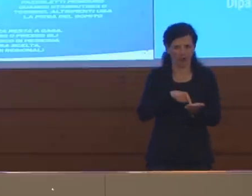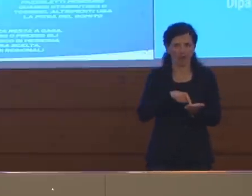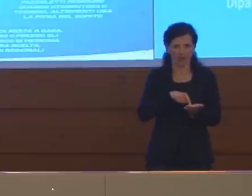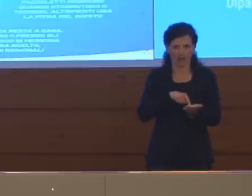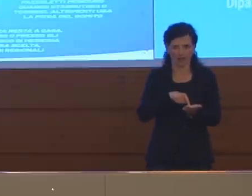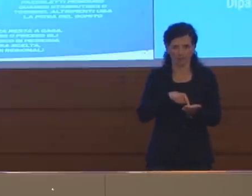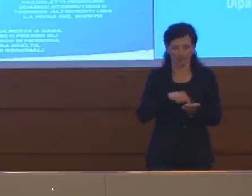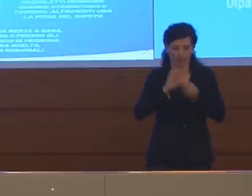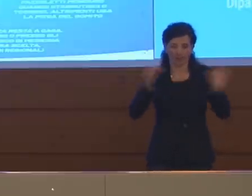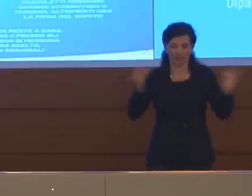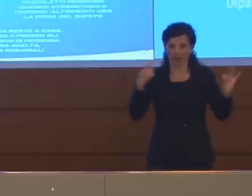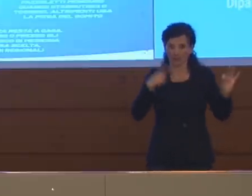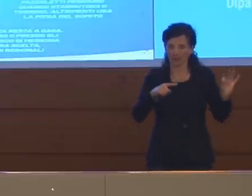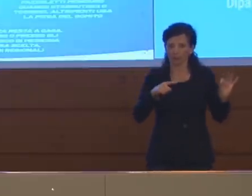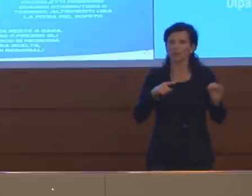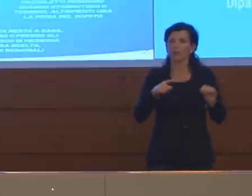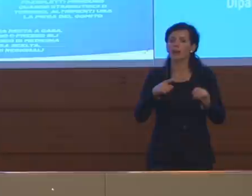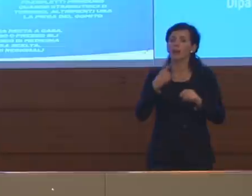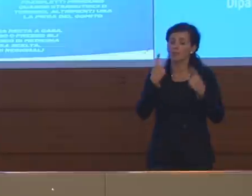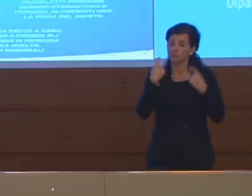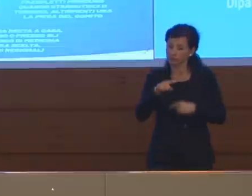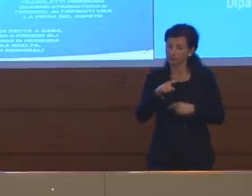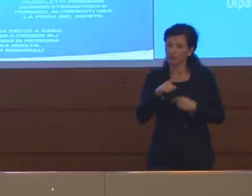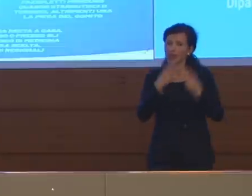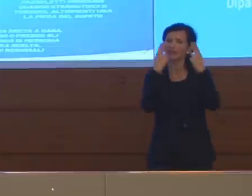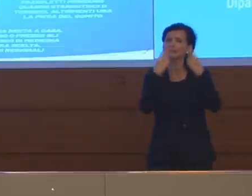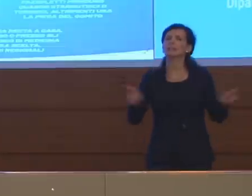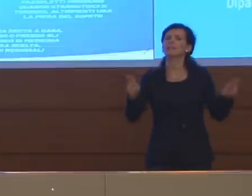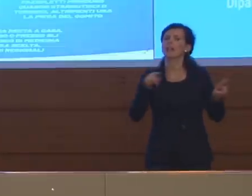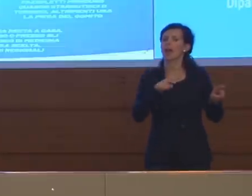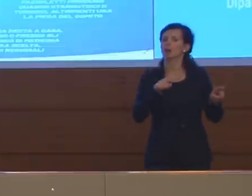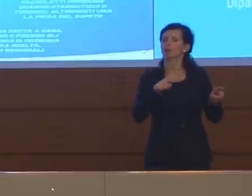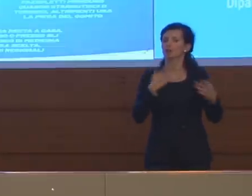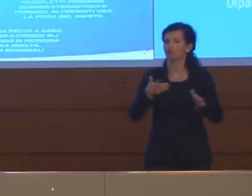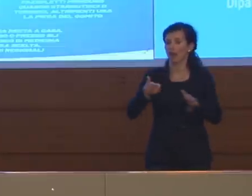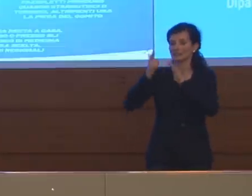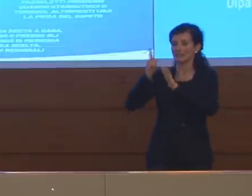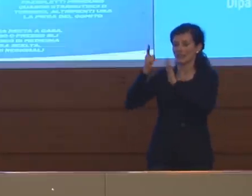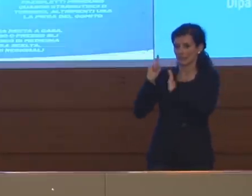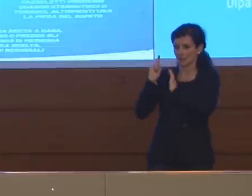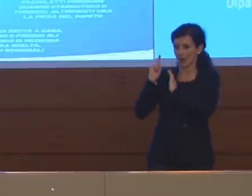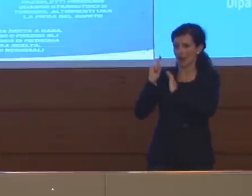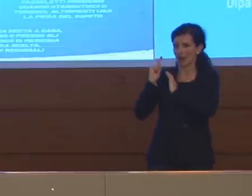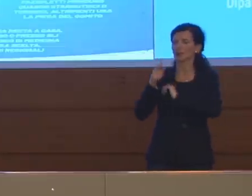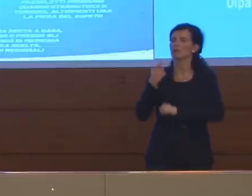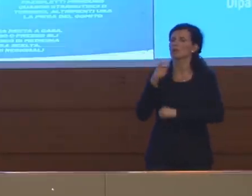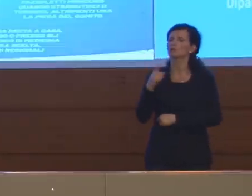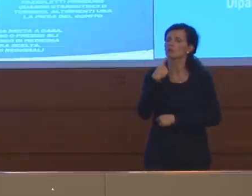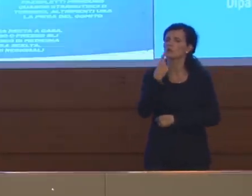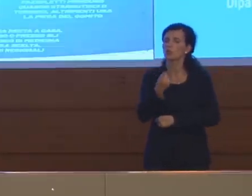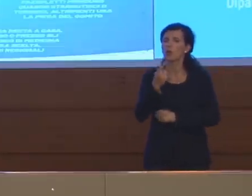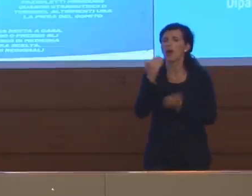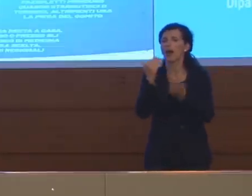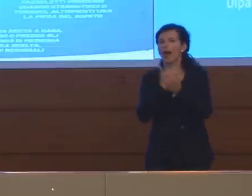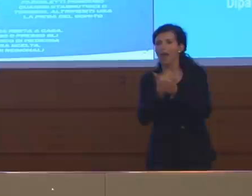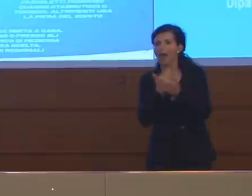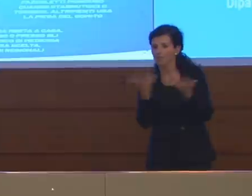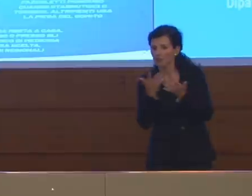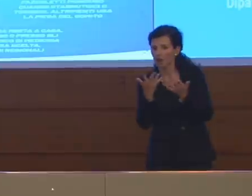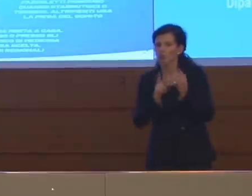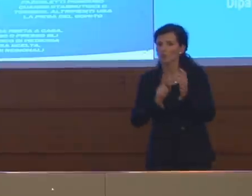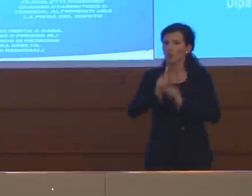settimane scorse voi avevate chiesto esplicitamente ci fosse proprio per evitare l'esodo di massa da nord a sud di chi